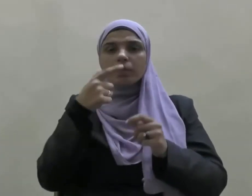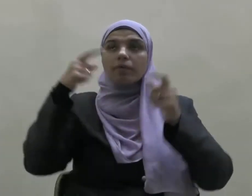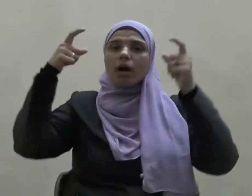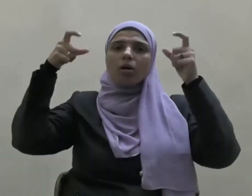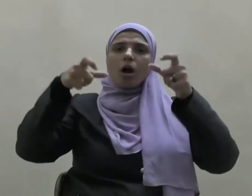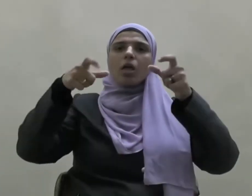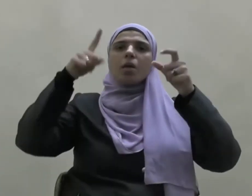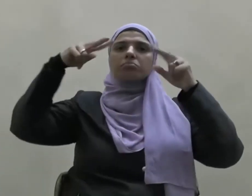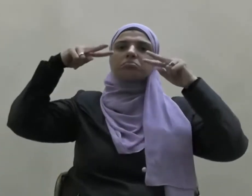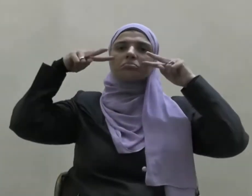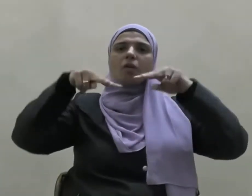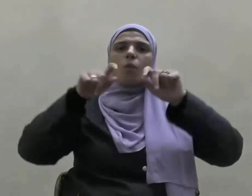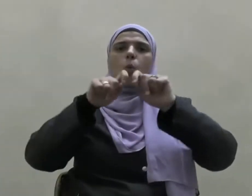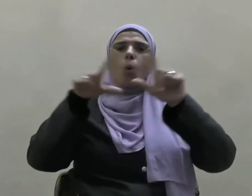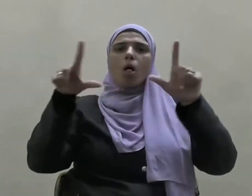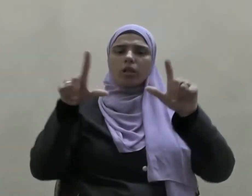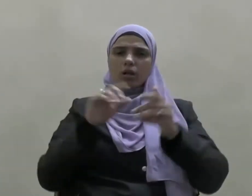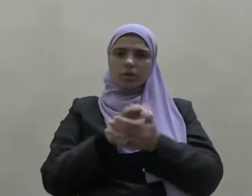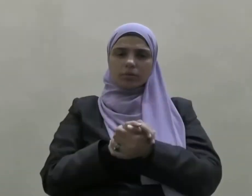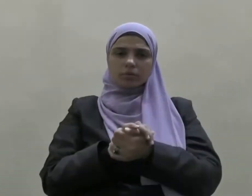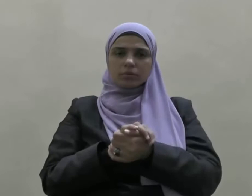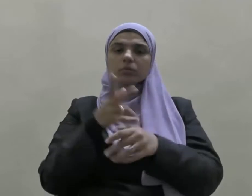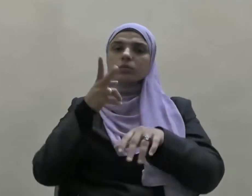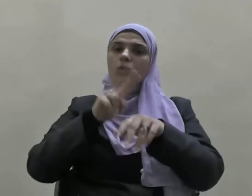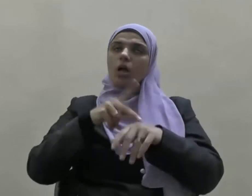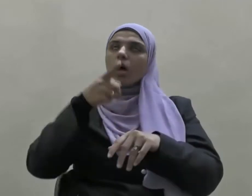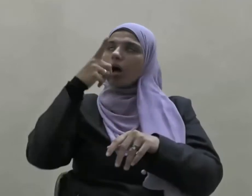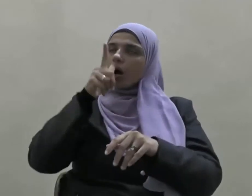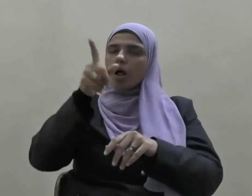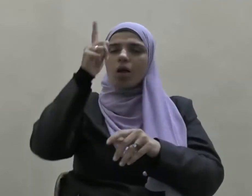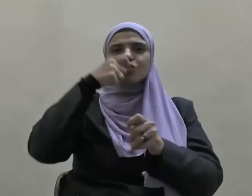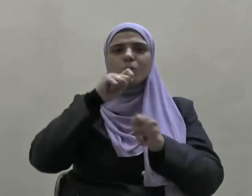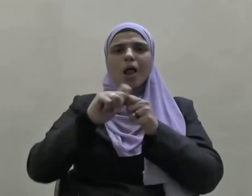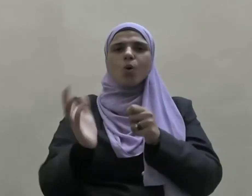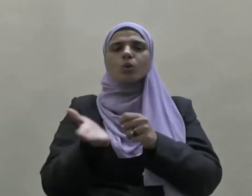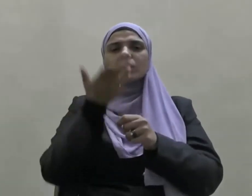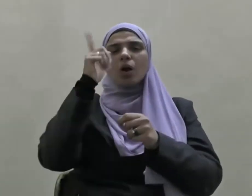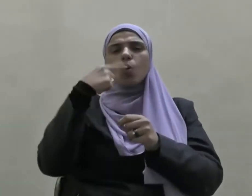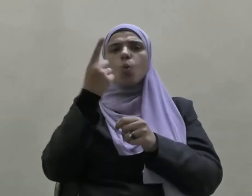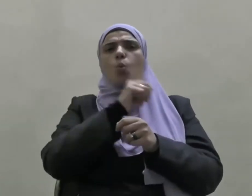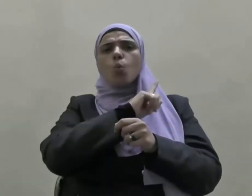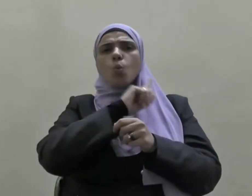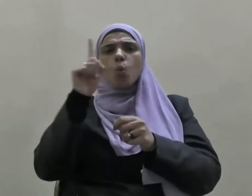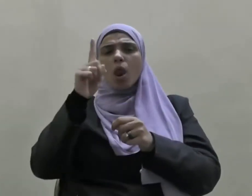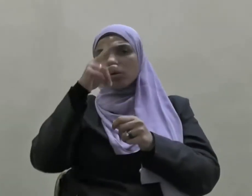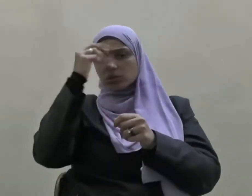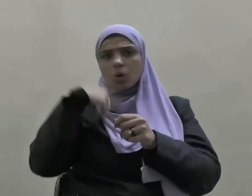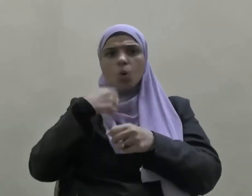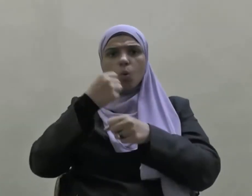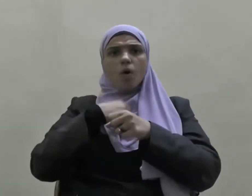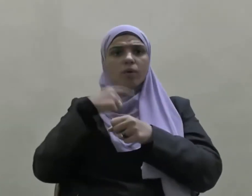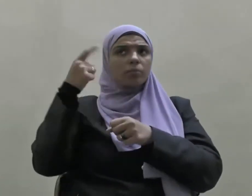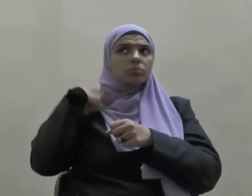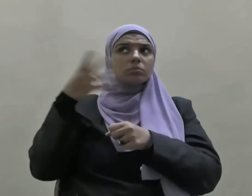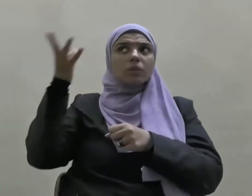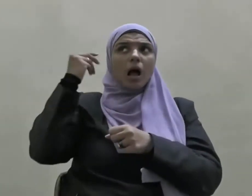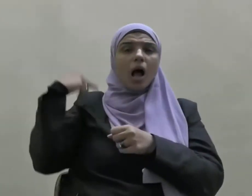لديه رقيب عتيد وقال سبحانه ولا تقف ما ليس لك به